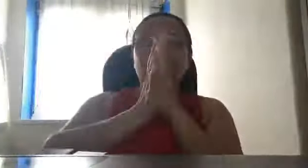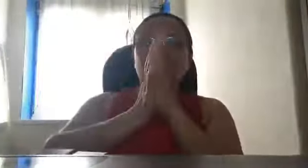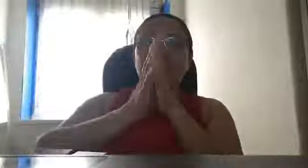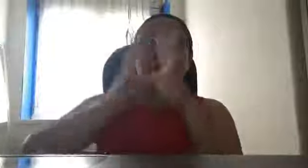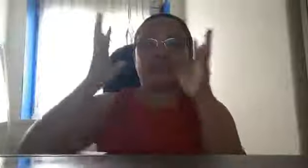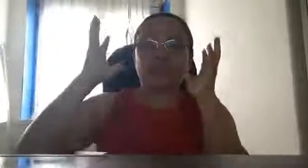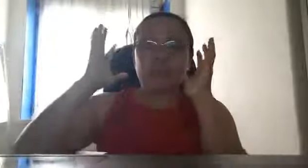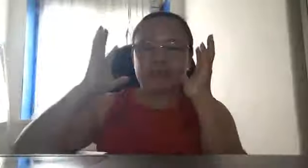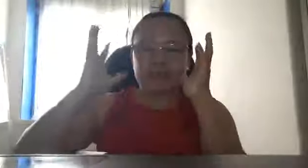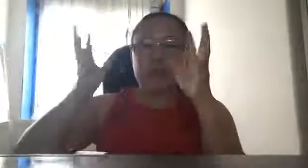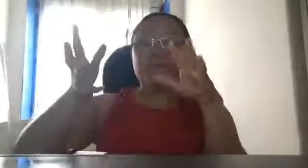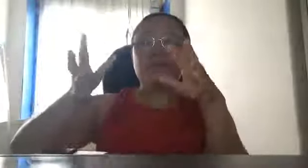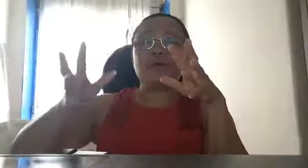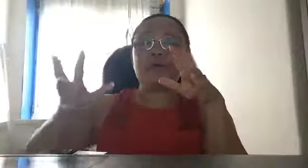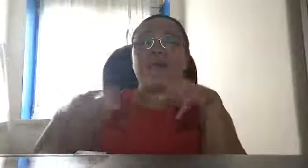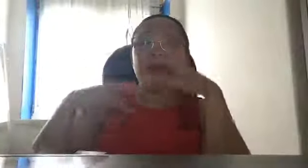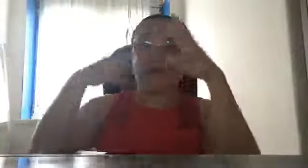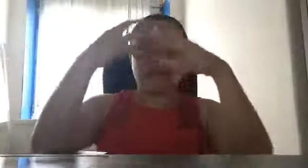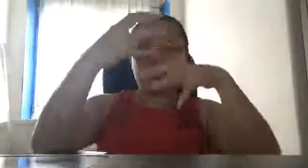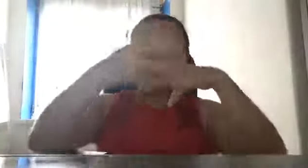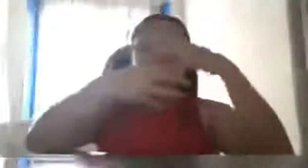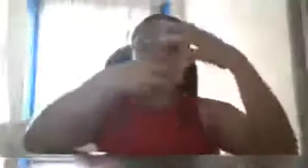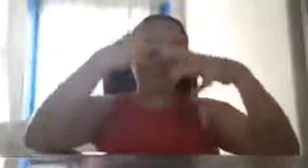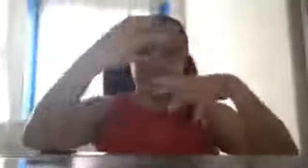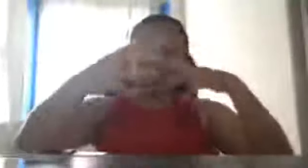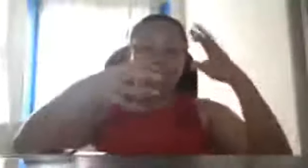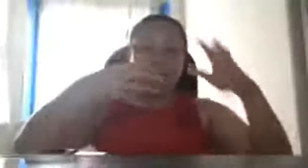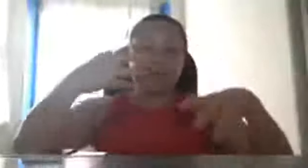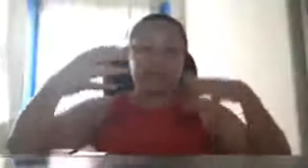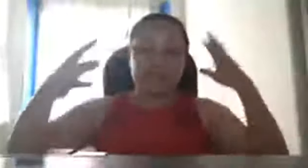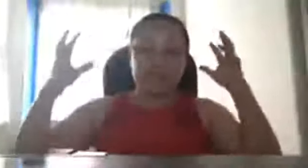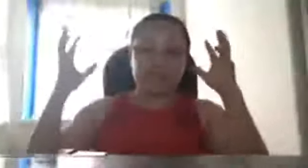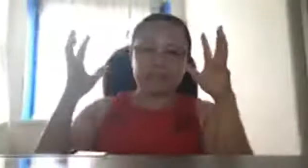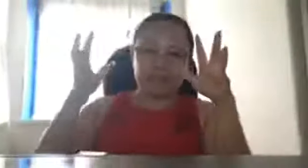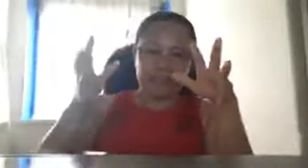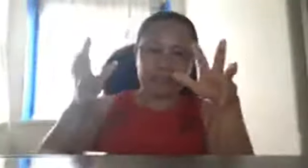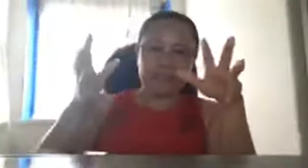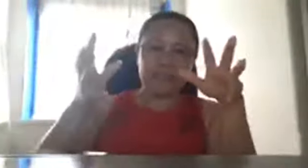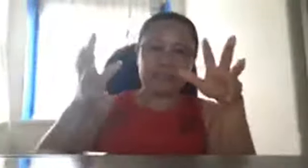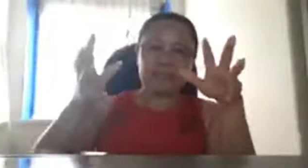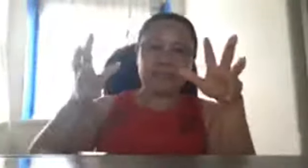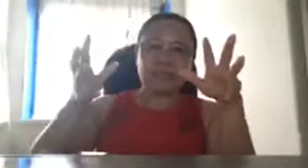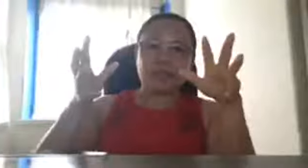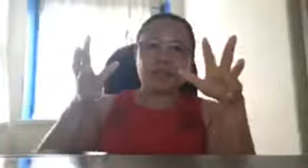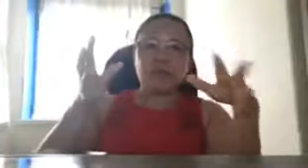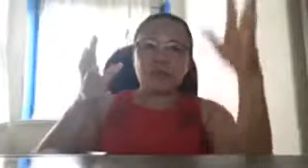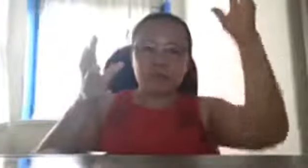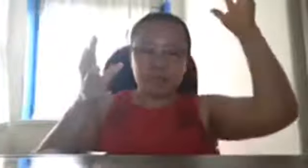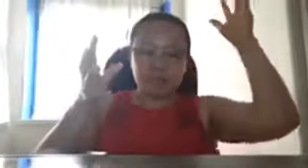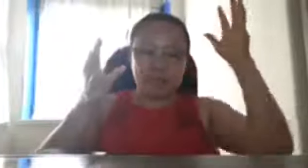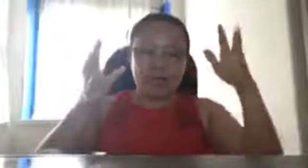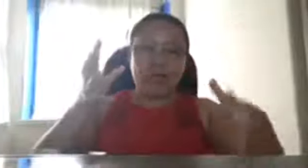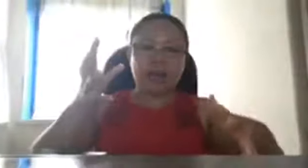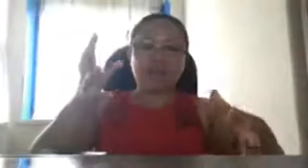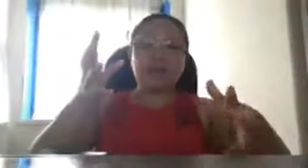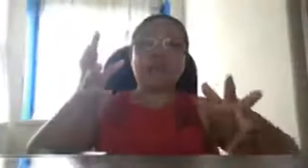yan po talaga ang totoong nangyayari dyan sa atin gusto ang may